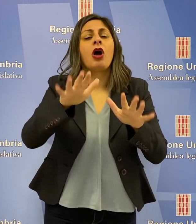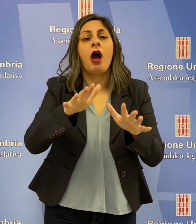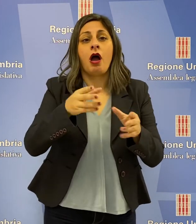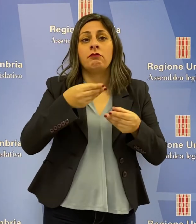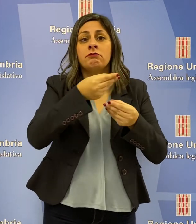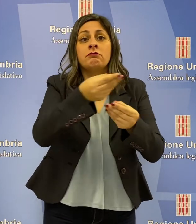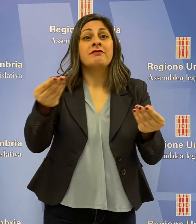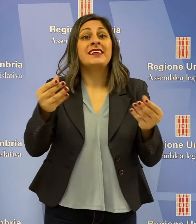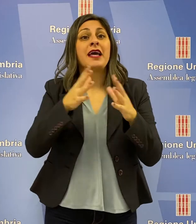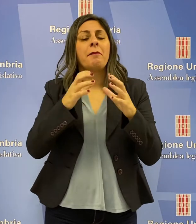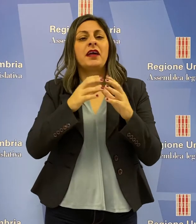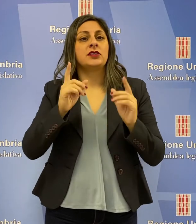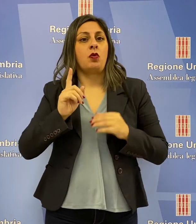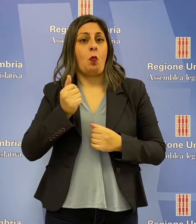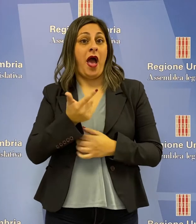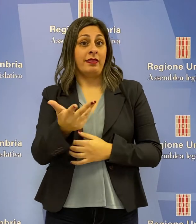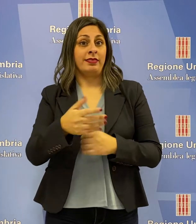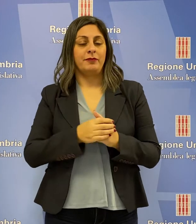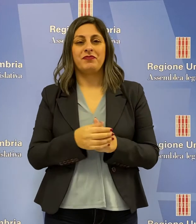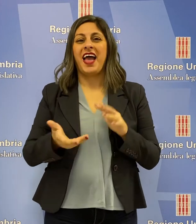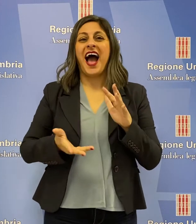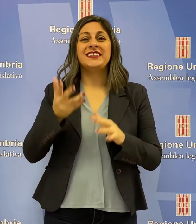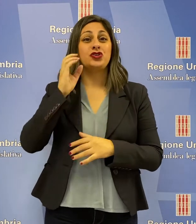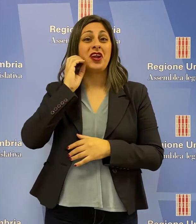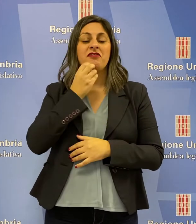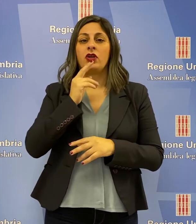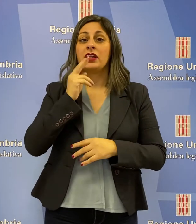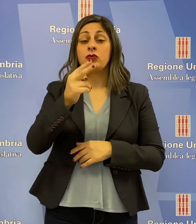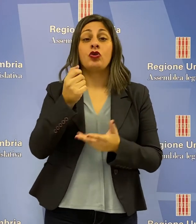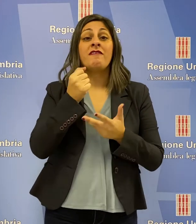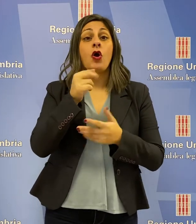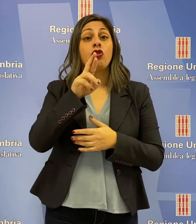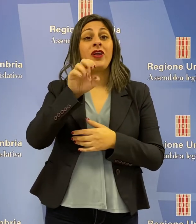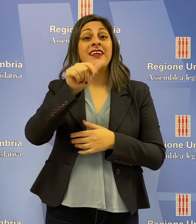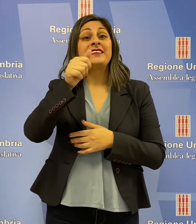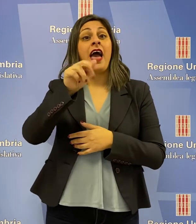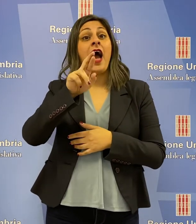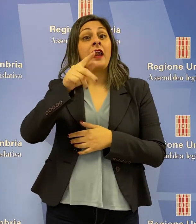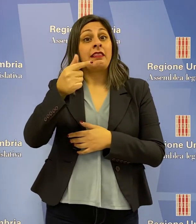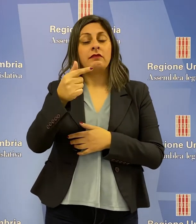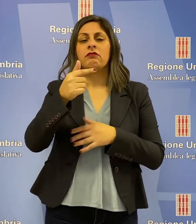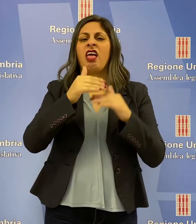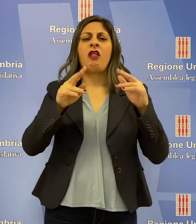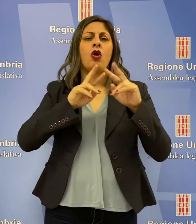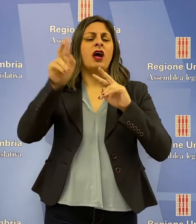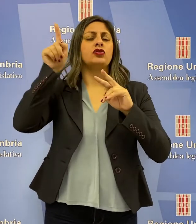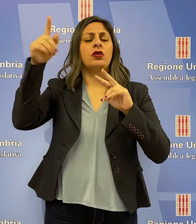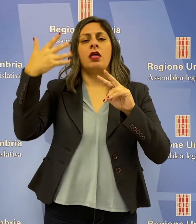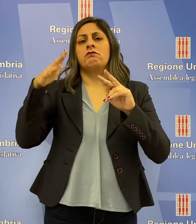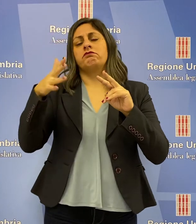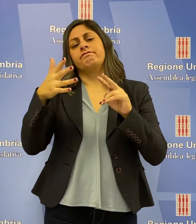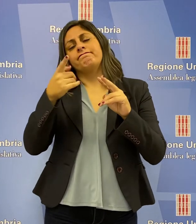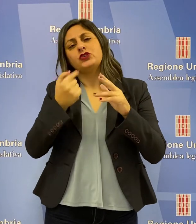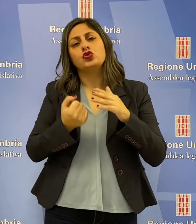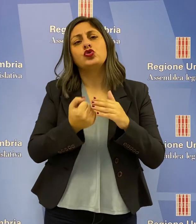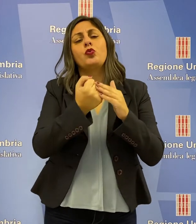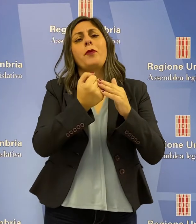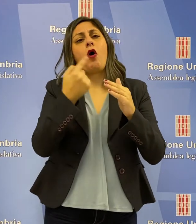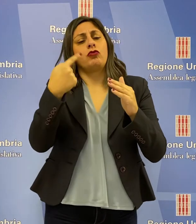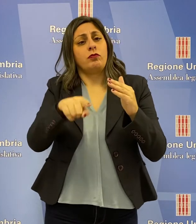erogate alle imprese. L'assessore Michele Fioroni ha risposto che il fondo Restart ha rappresentato a livello nazionale una misura di sostegno copiata